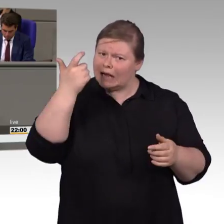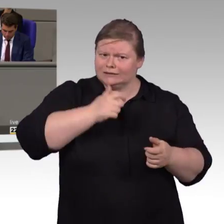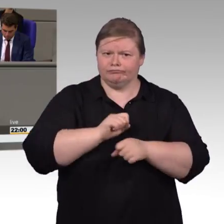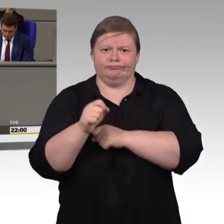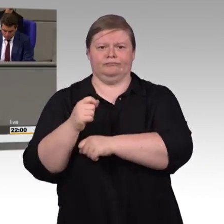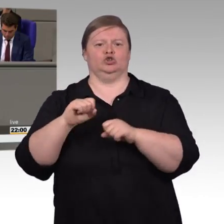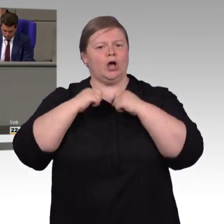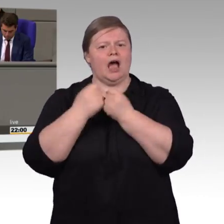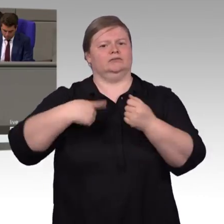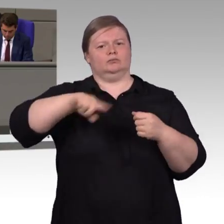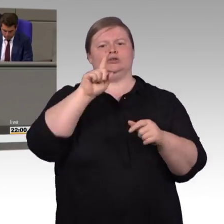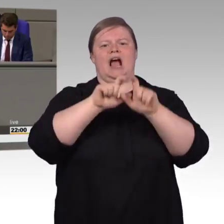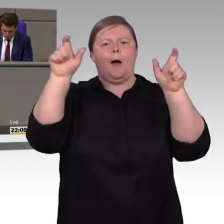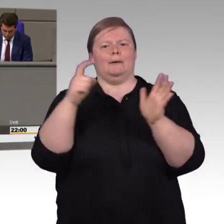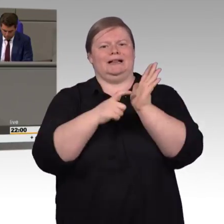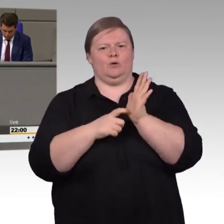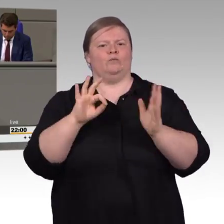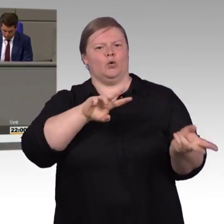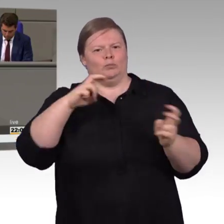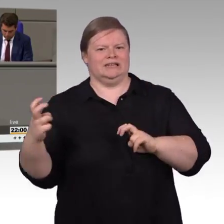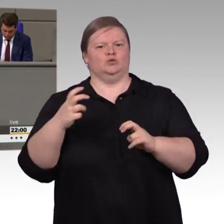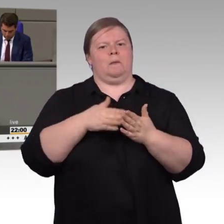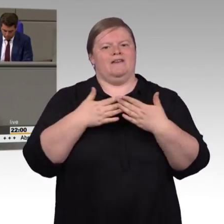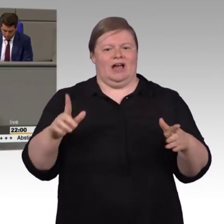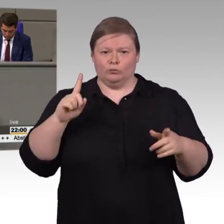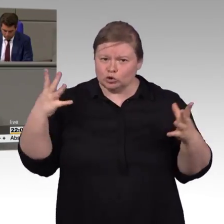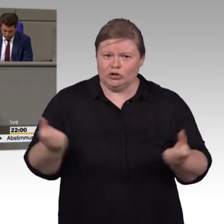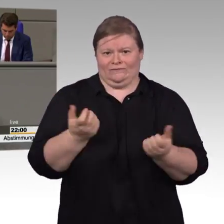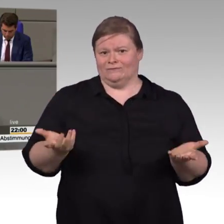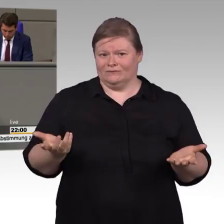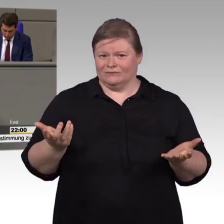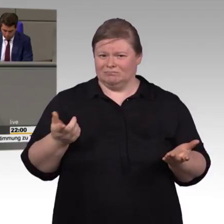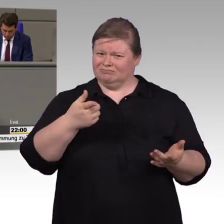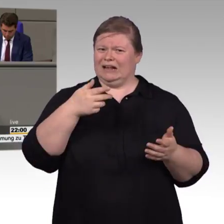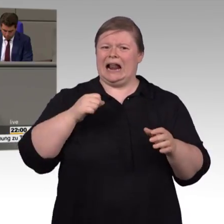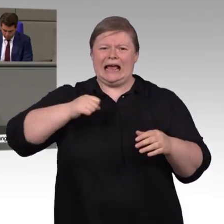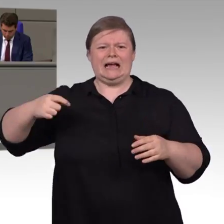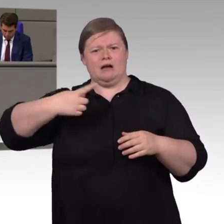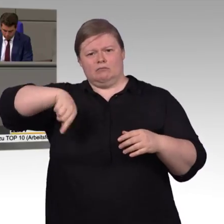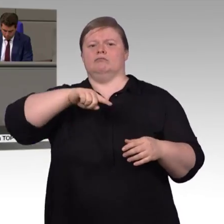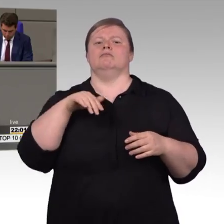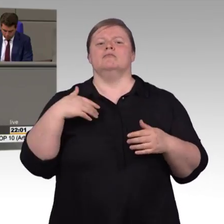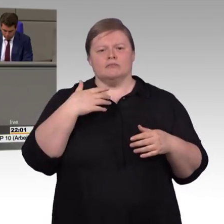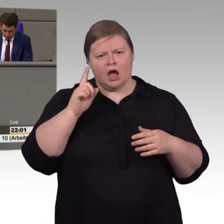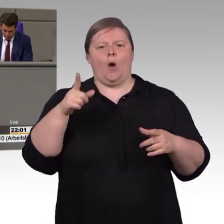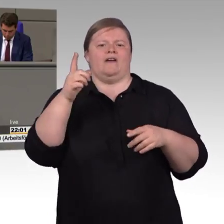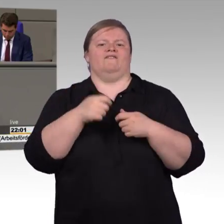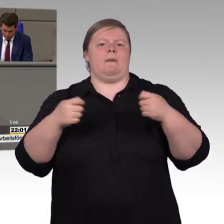Koalitionsvertrag, wenn man noch mal reinschaut, ich weiß ja nicht, wie lange er noch gilt, wollen Sie, ich zitiere, prüfen, wie Private angemessene